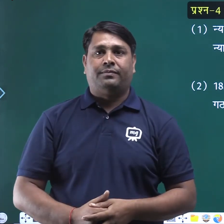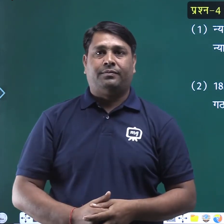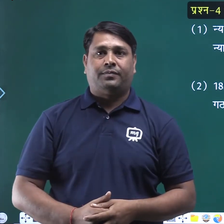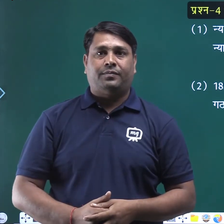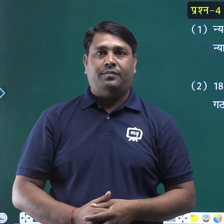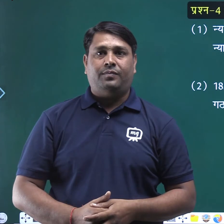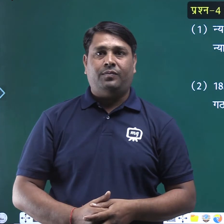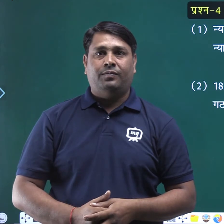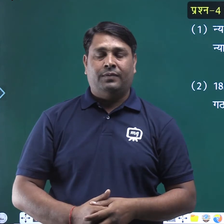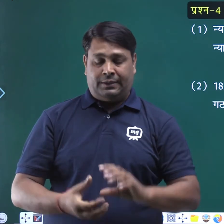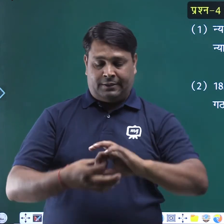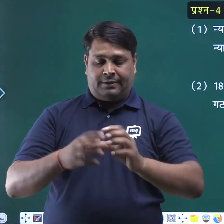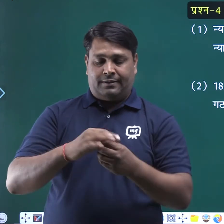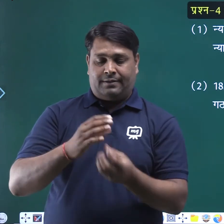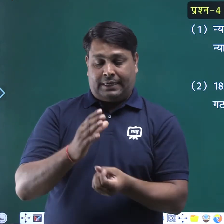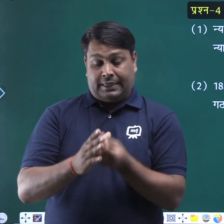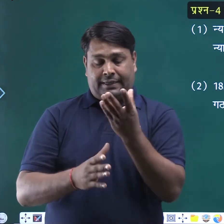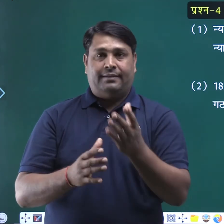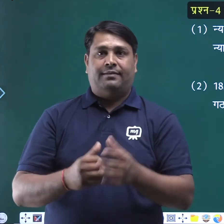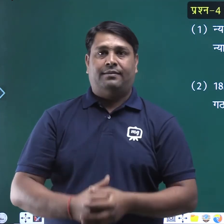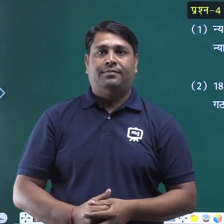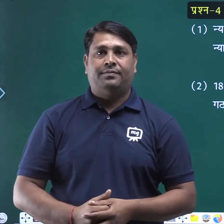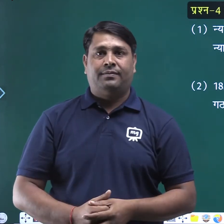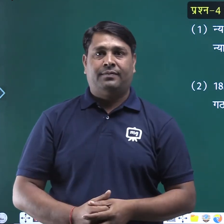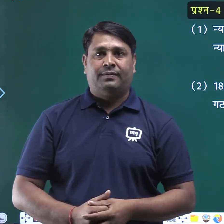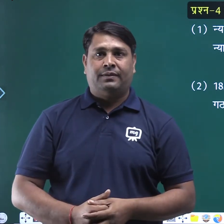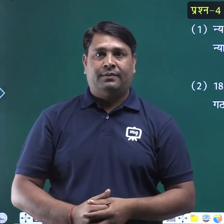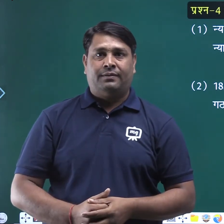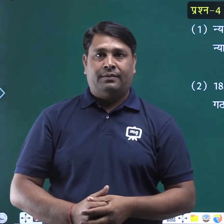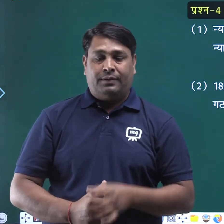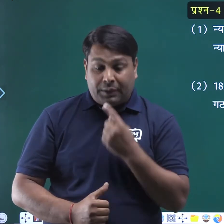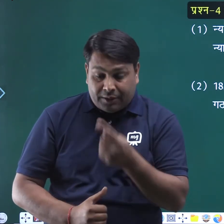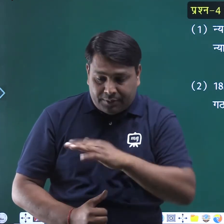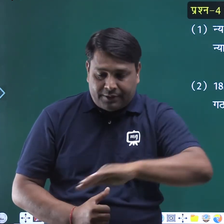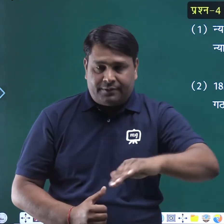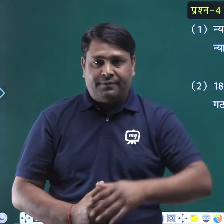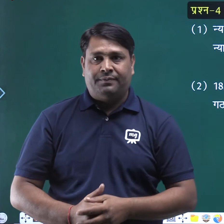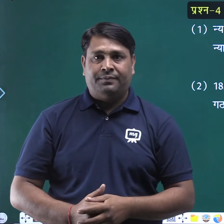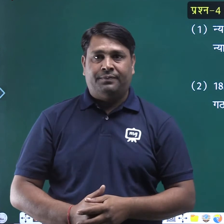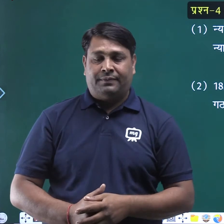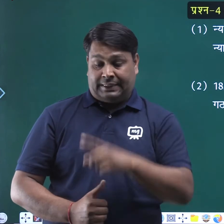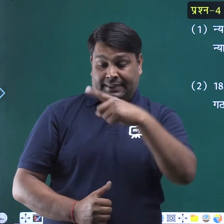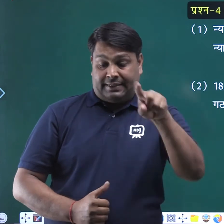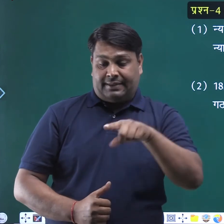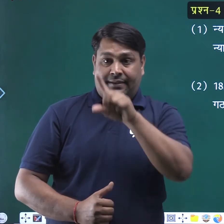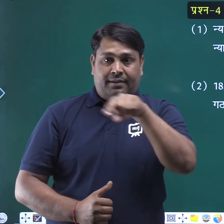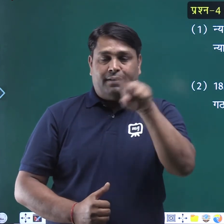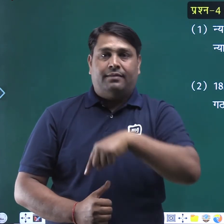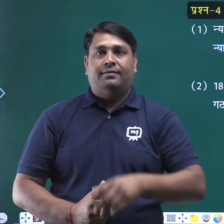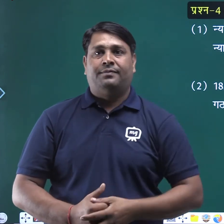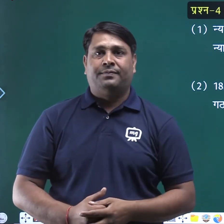का गठन किया गया था बताओ बच्चों सही या गलत